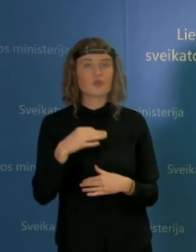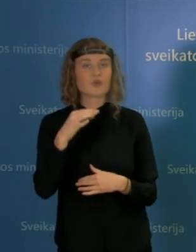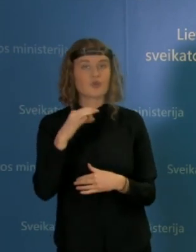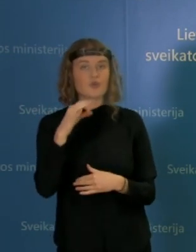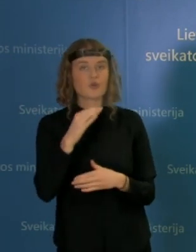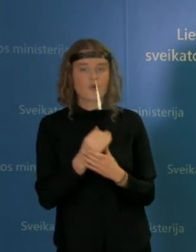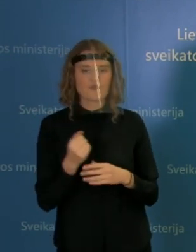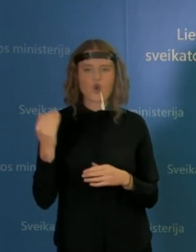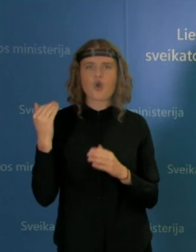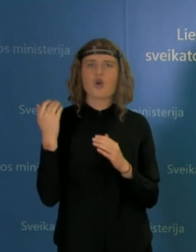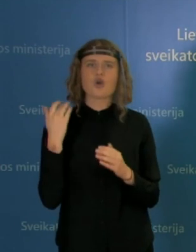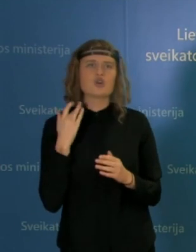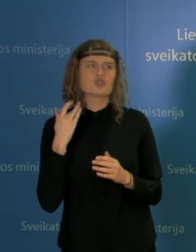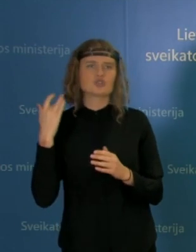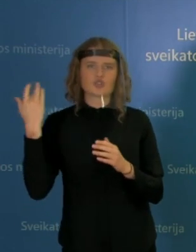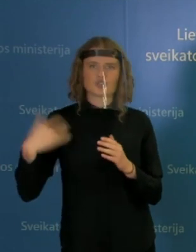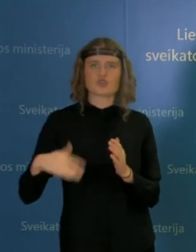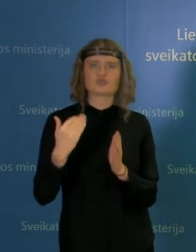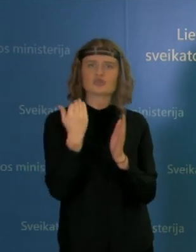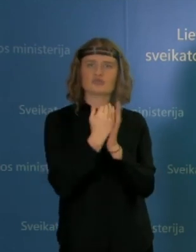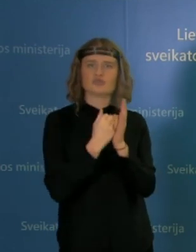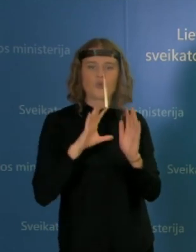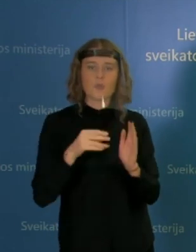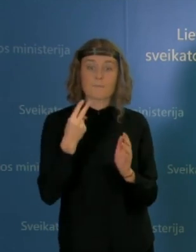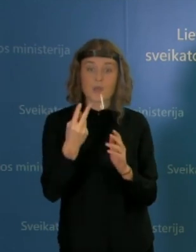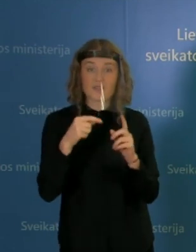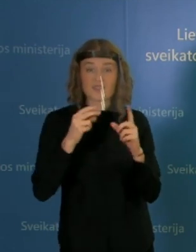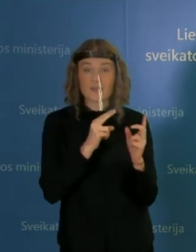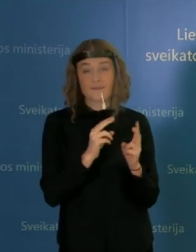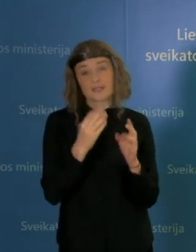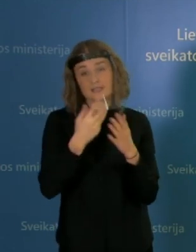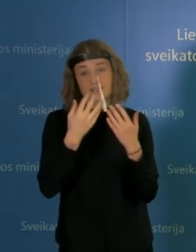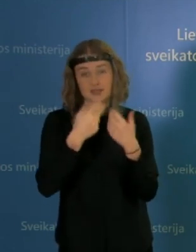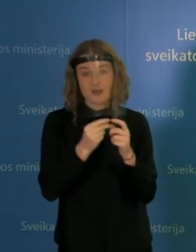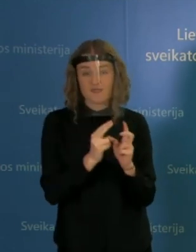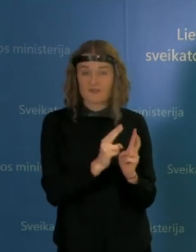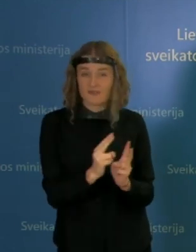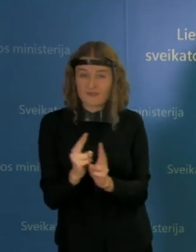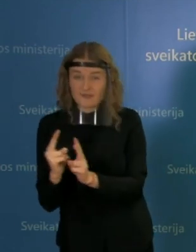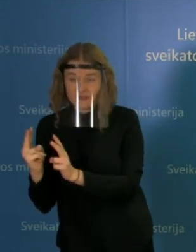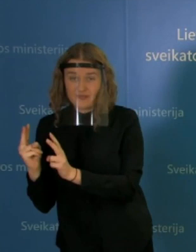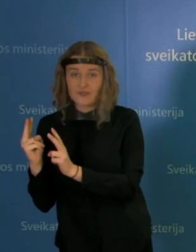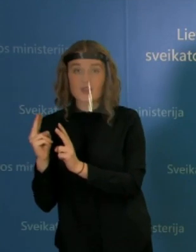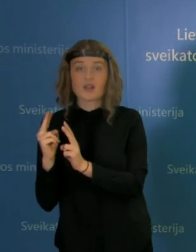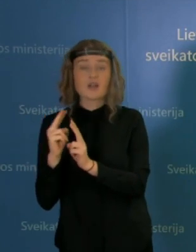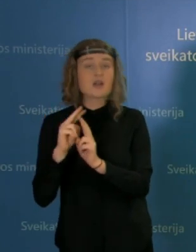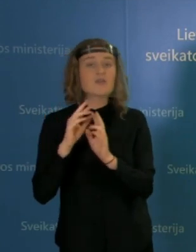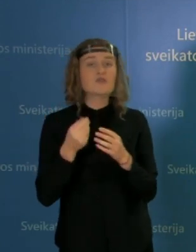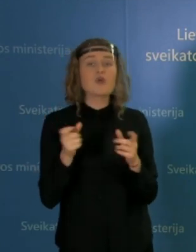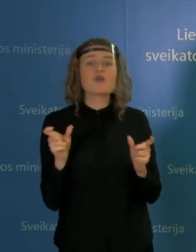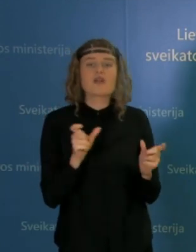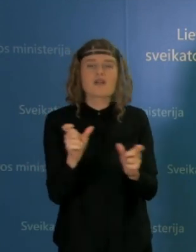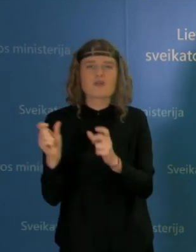sugrieštinimus. Jūs minėte, kad jeigu skaičiai susirgusi, jau nesikeistų, karantininiai